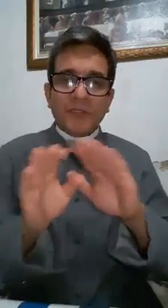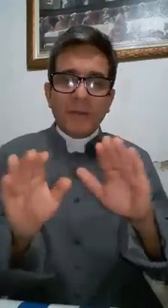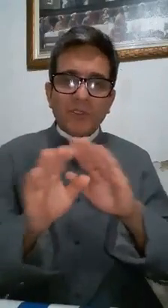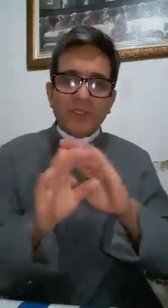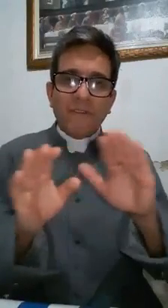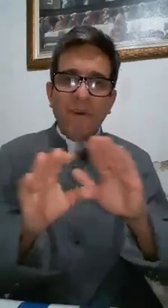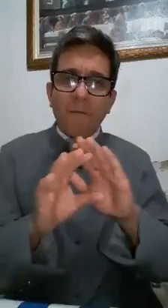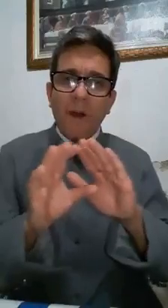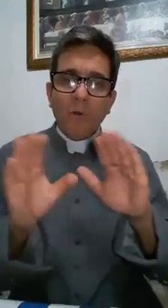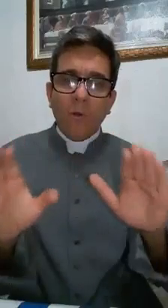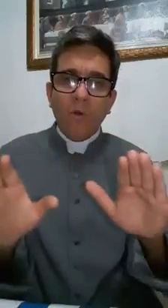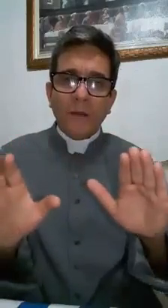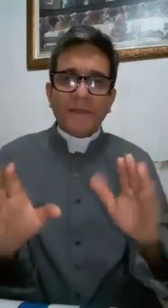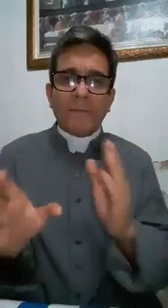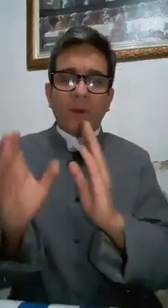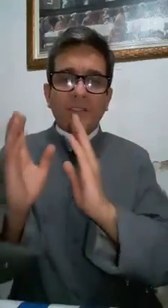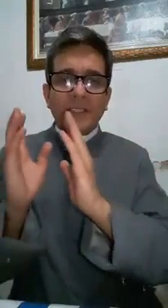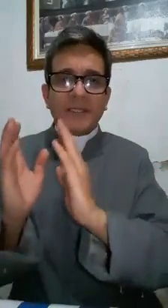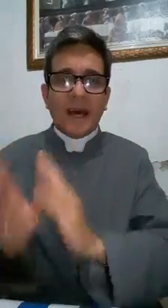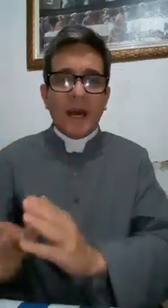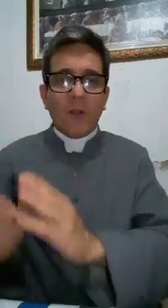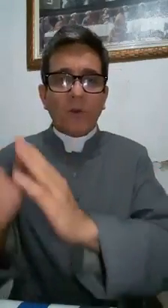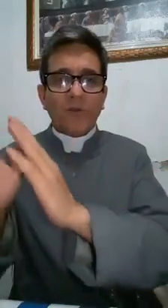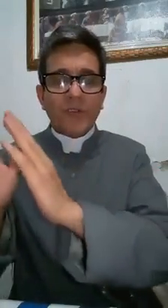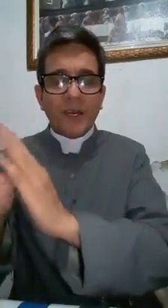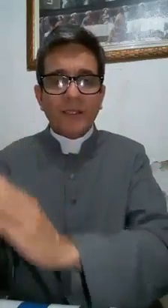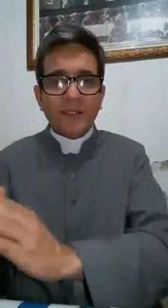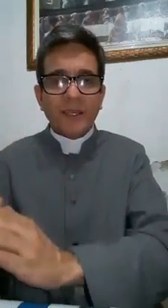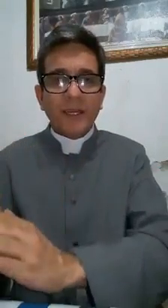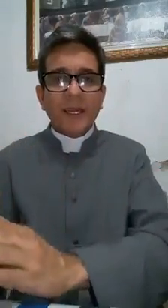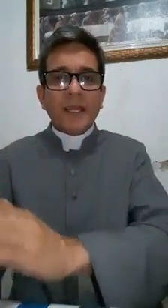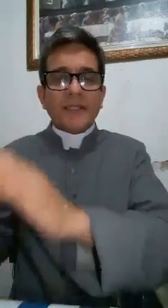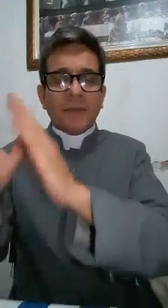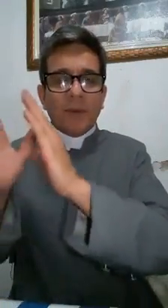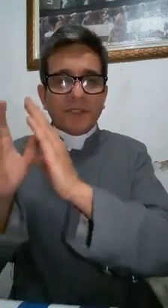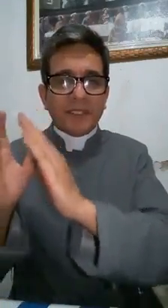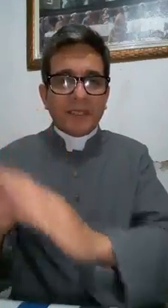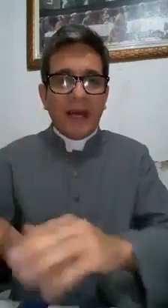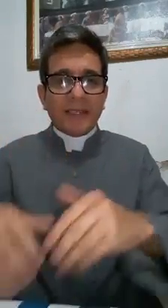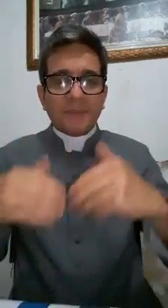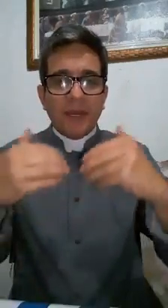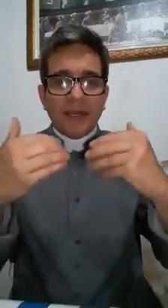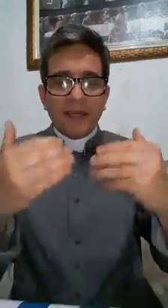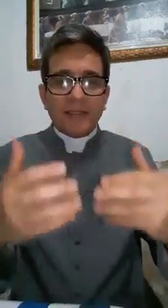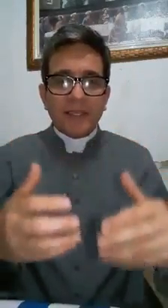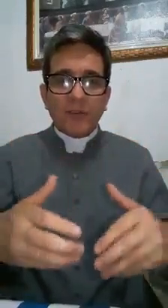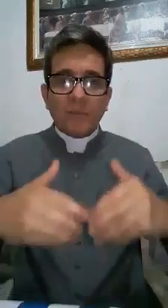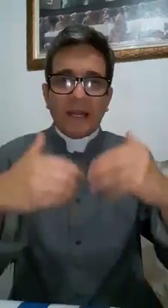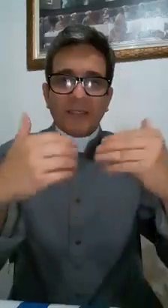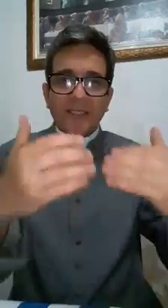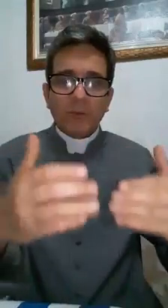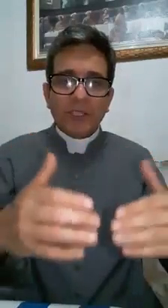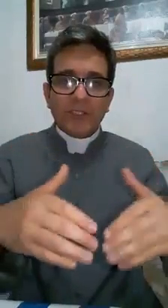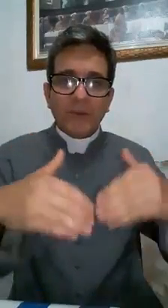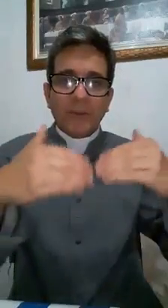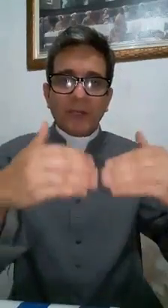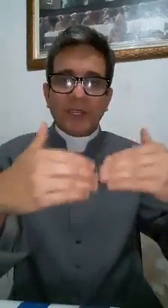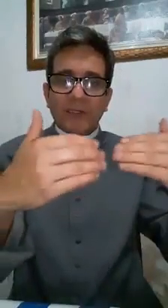podemos de forma alguma depositar a confiança, depositar a esperança de um Brasil que supera os